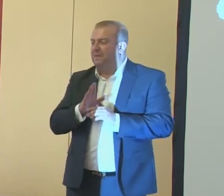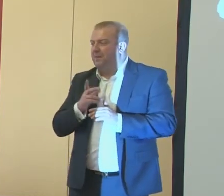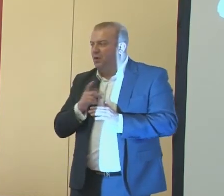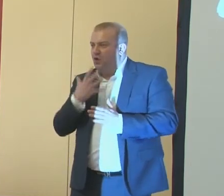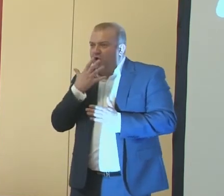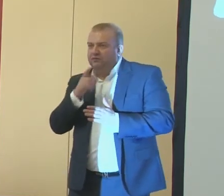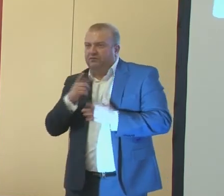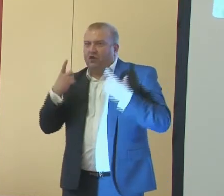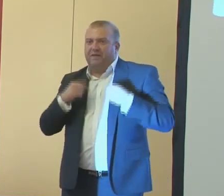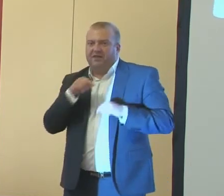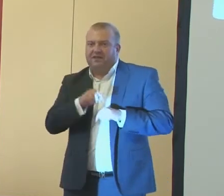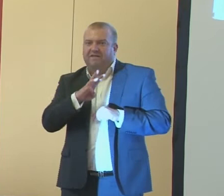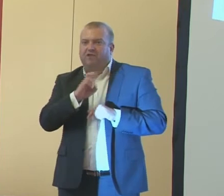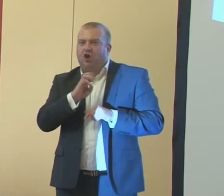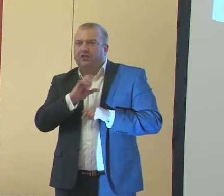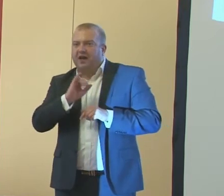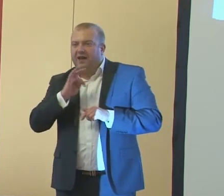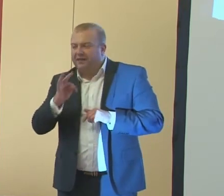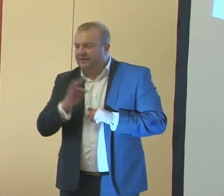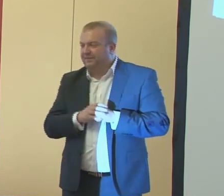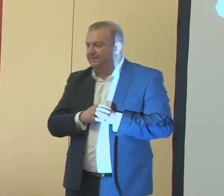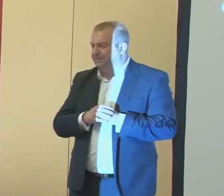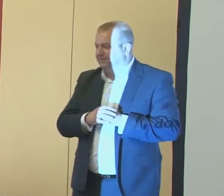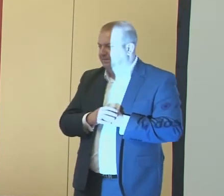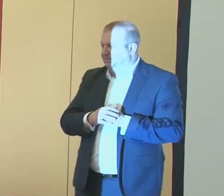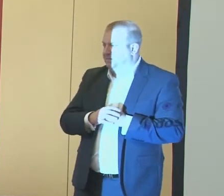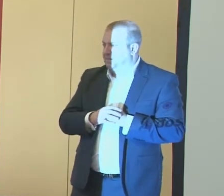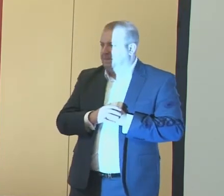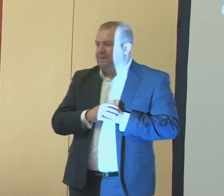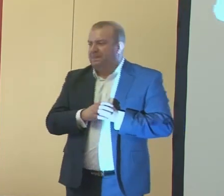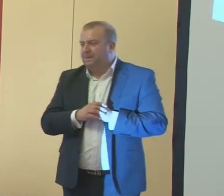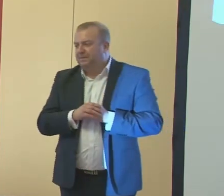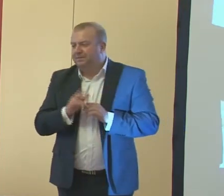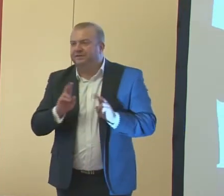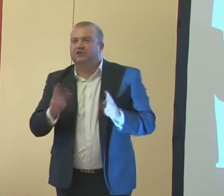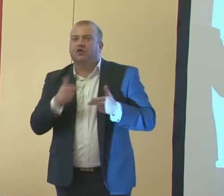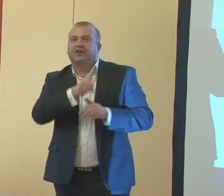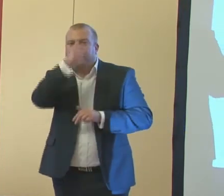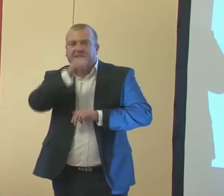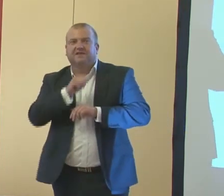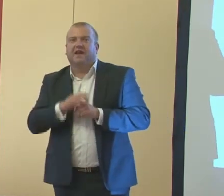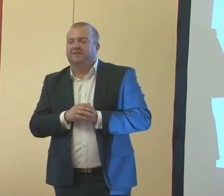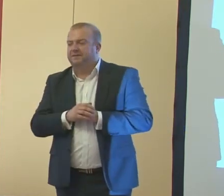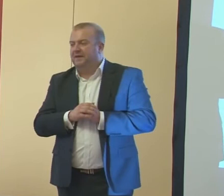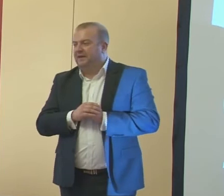wolontariat, ale i też brać udział w wszelkiego rodzaju uroczystościach szkolnych. No i skąd teraz ta nazwa,